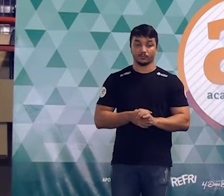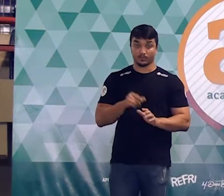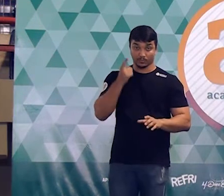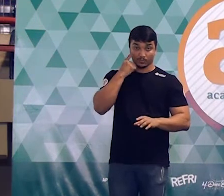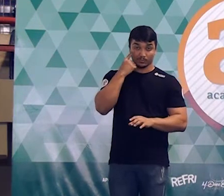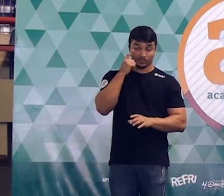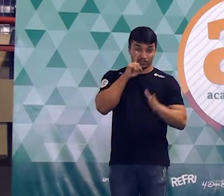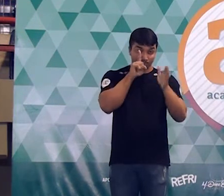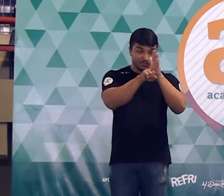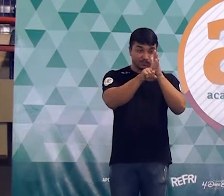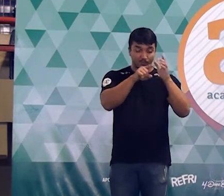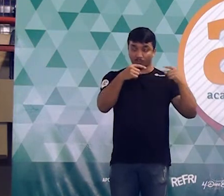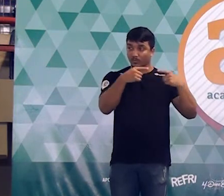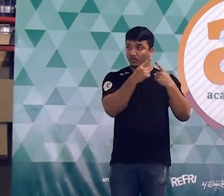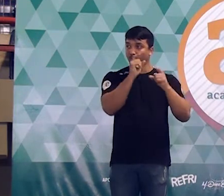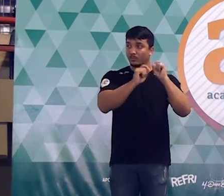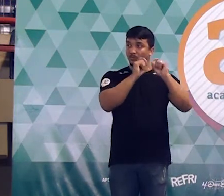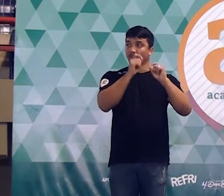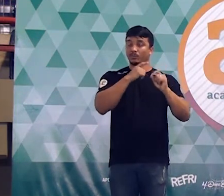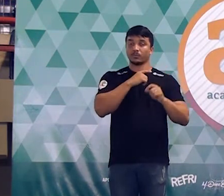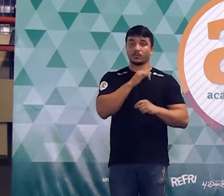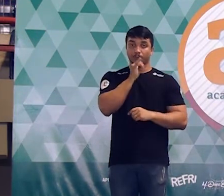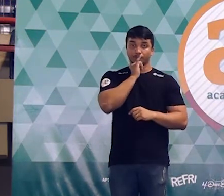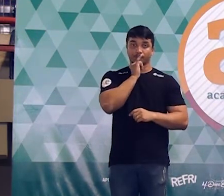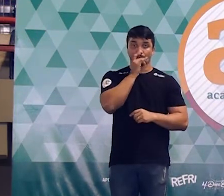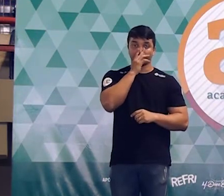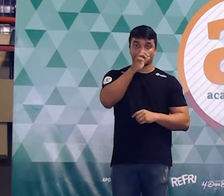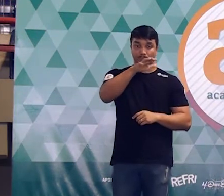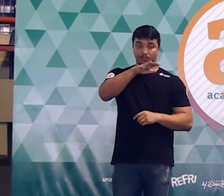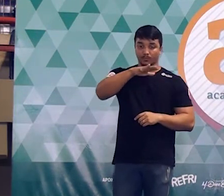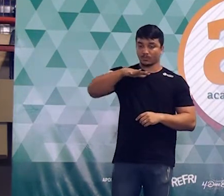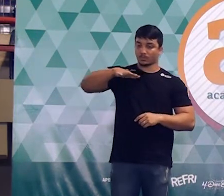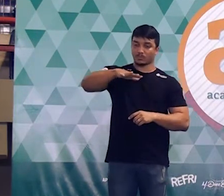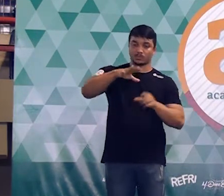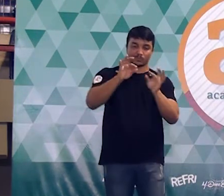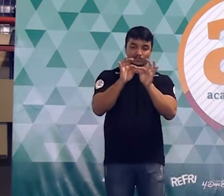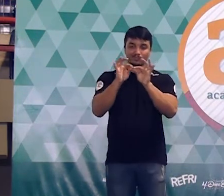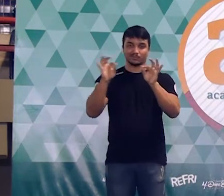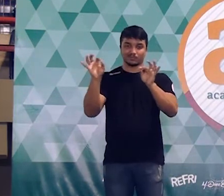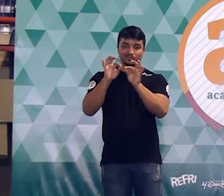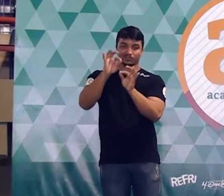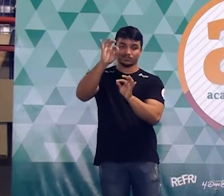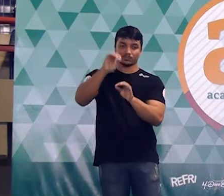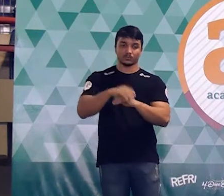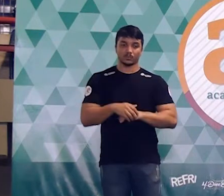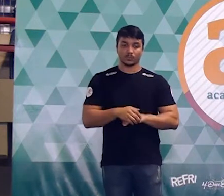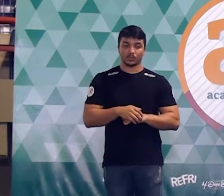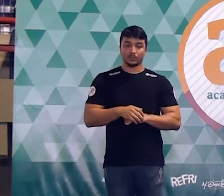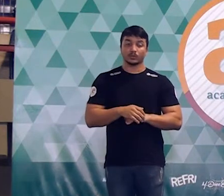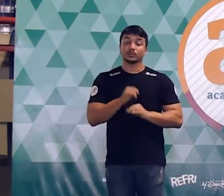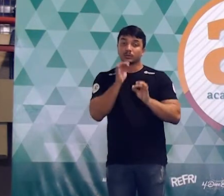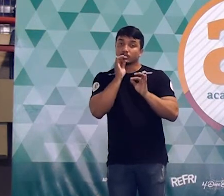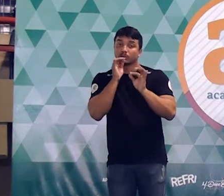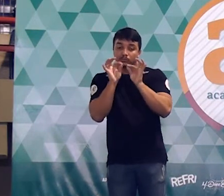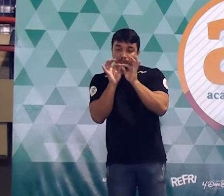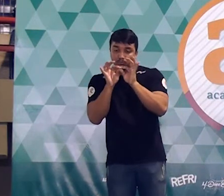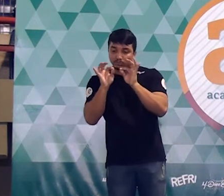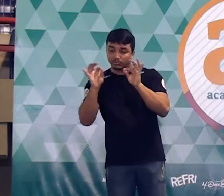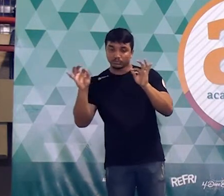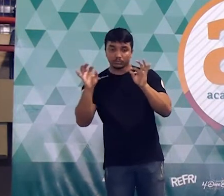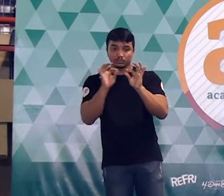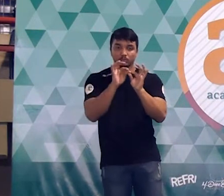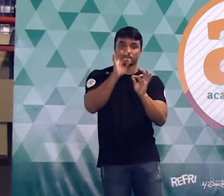da questão seria o seguinte, ó. Nós temos uma peça, certo? E o enunciado diz que a base dessa peça é